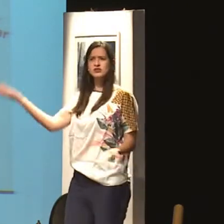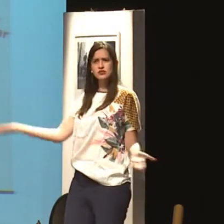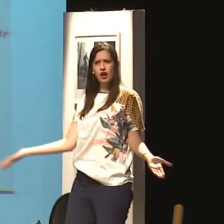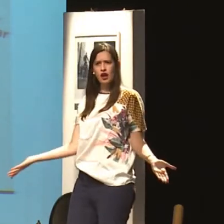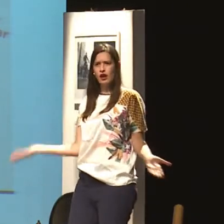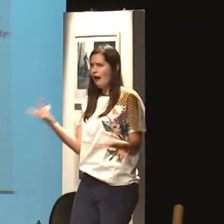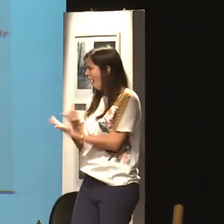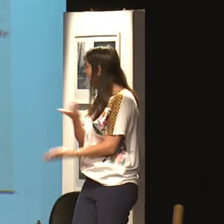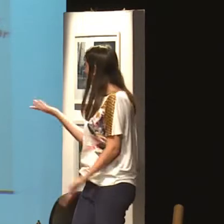A errada é você.